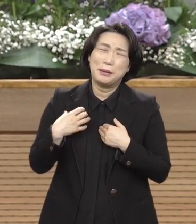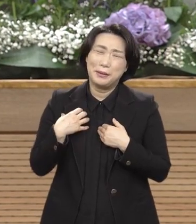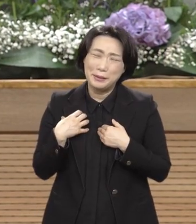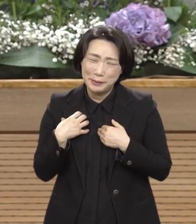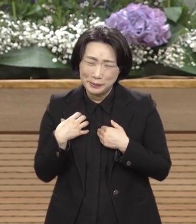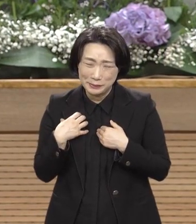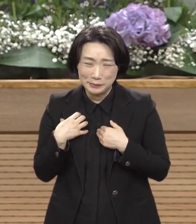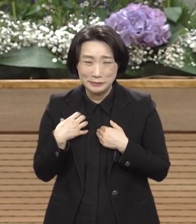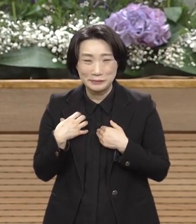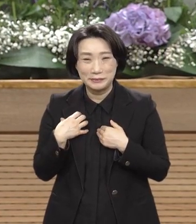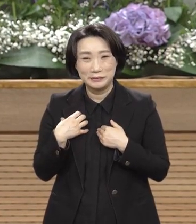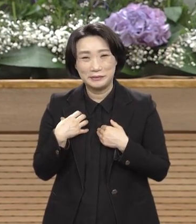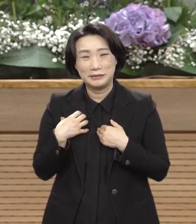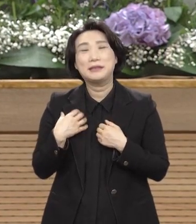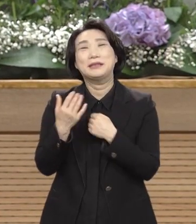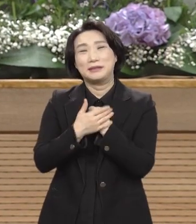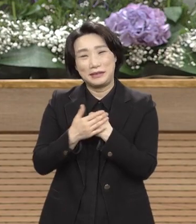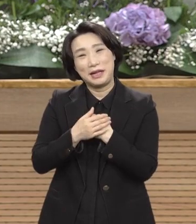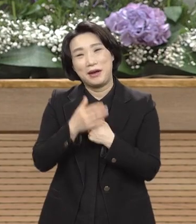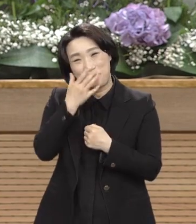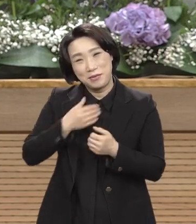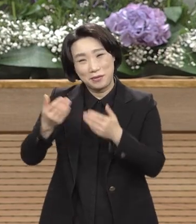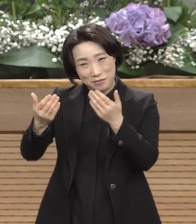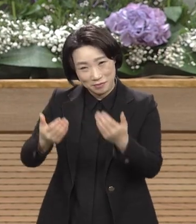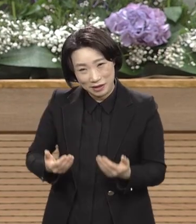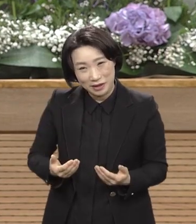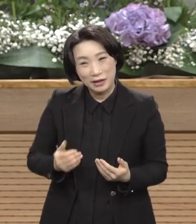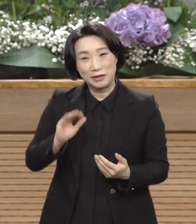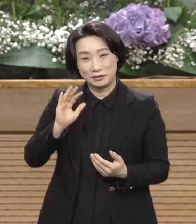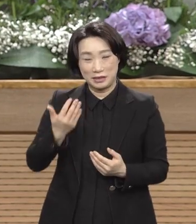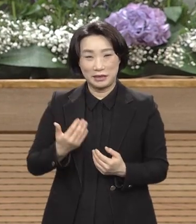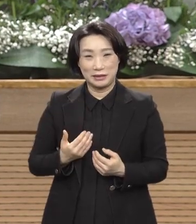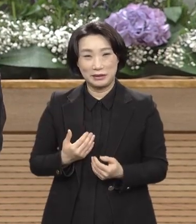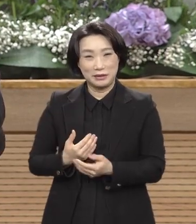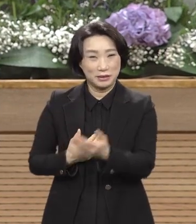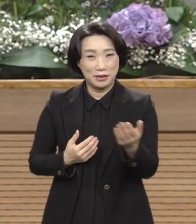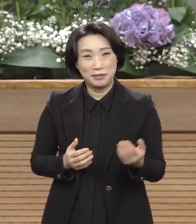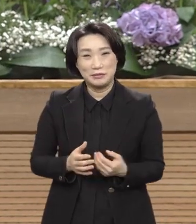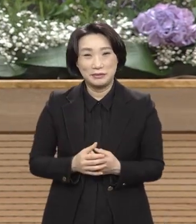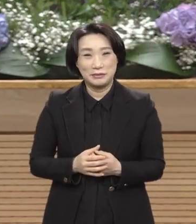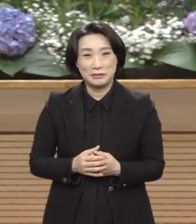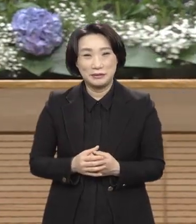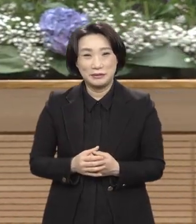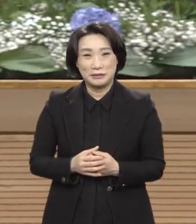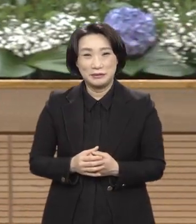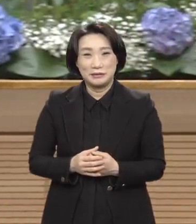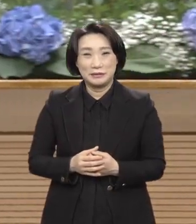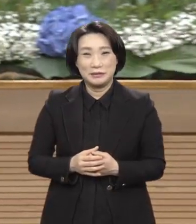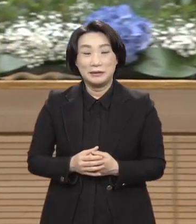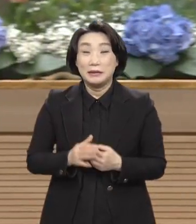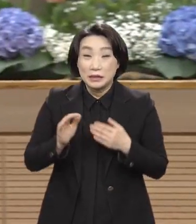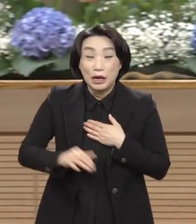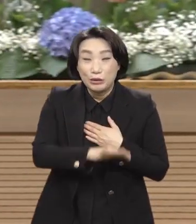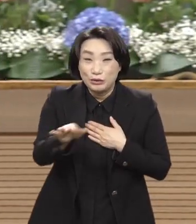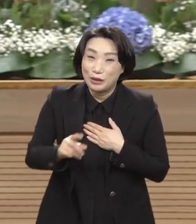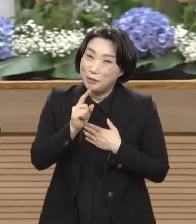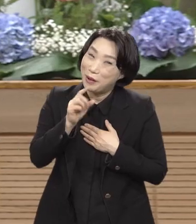없는 은혜와 축복이 됐다라는 데 대해서 우리가 무슨 할 말이 있겠어요.